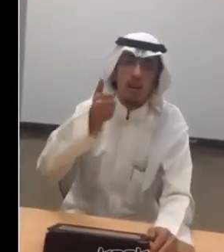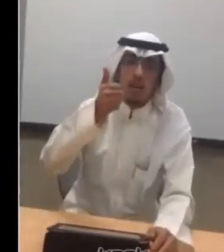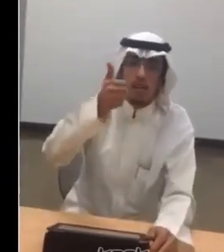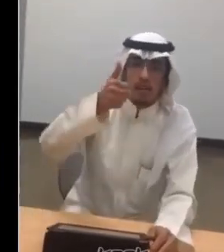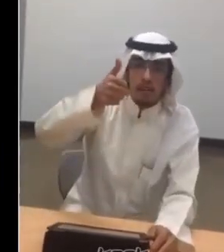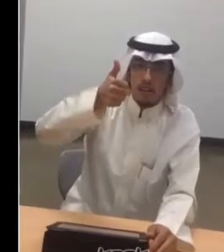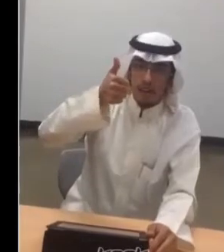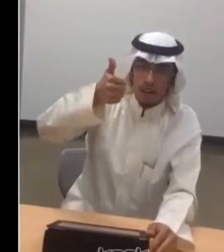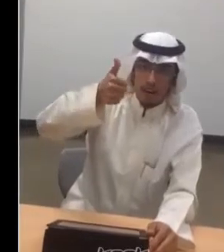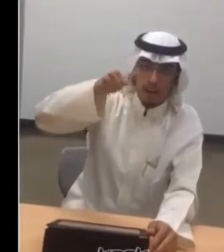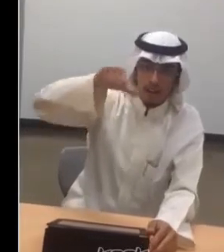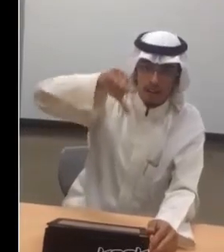رأي